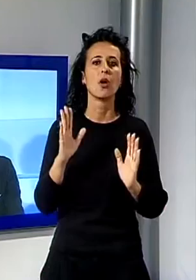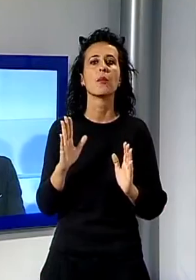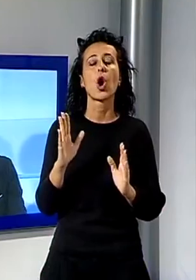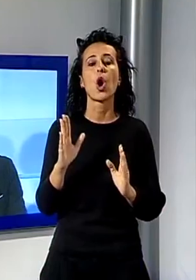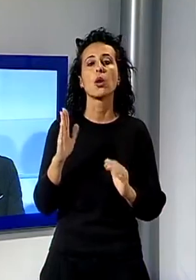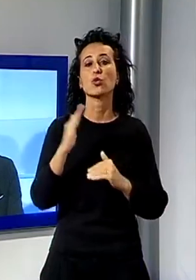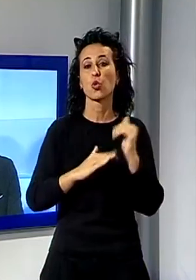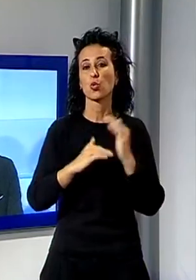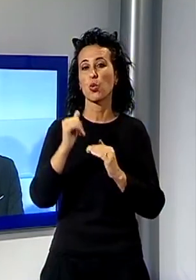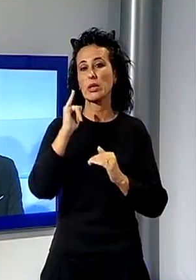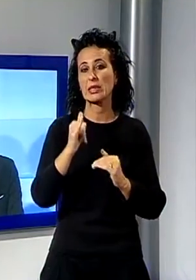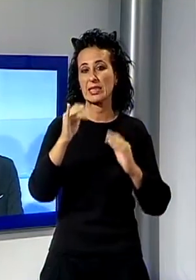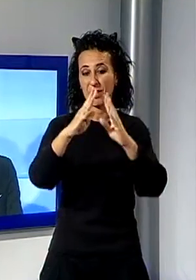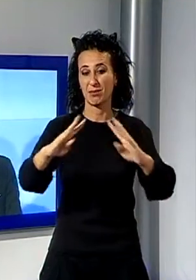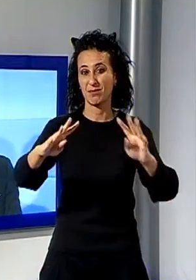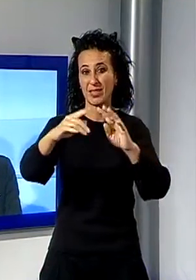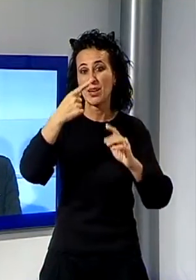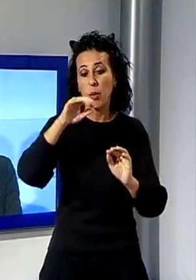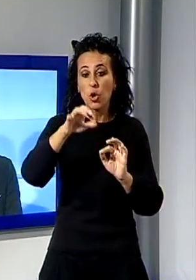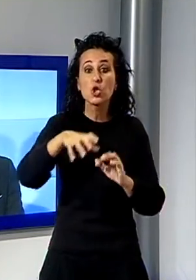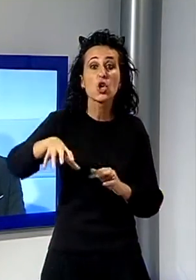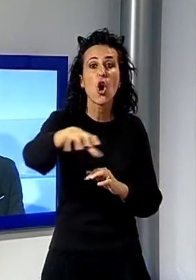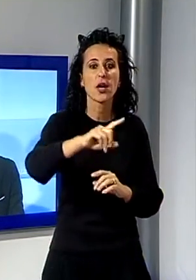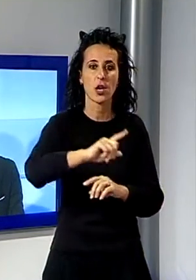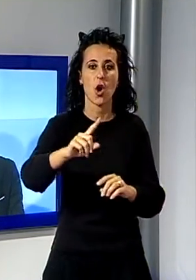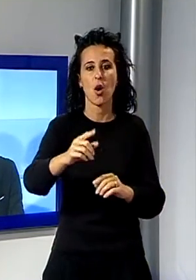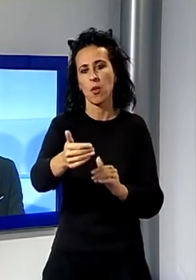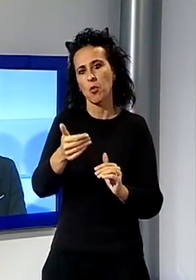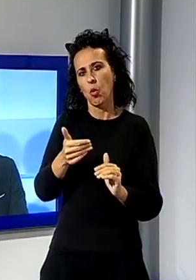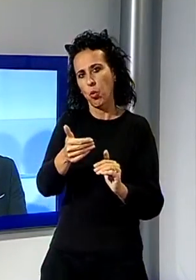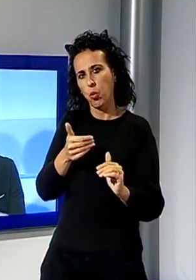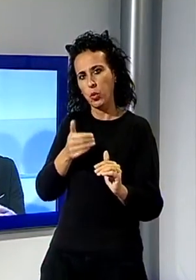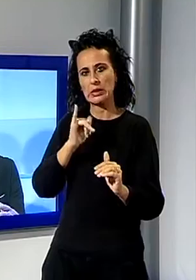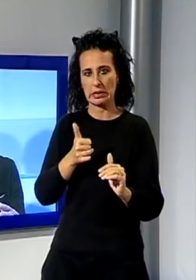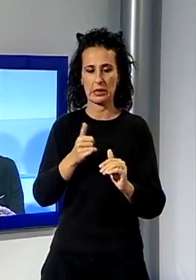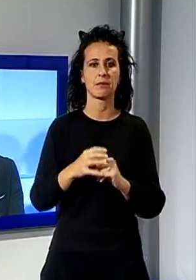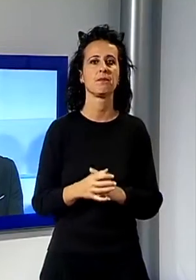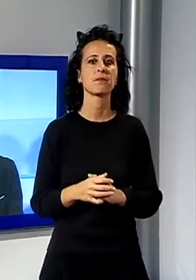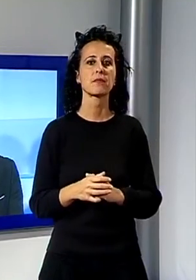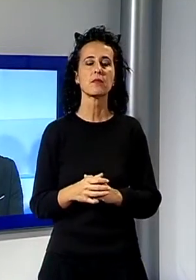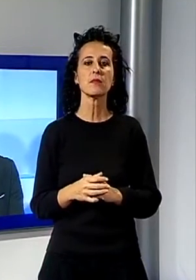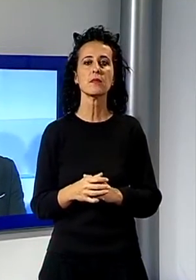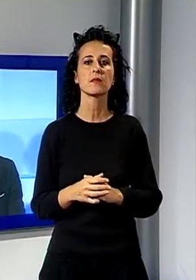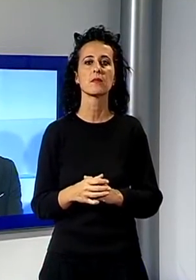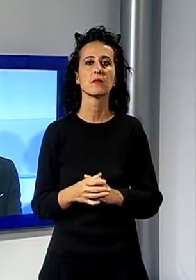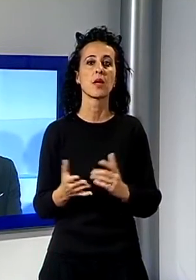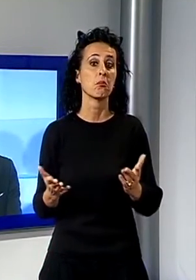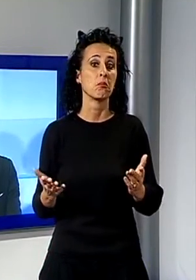parlerà, ma non in quell'area, magari nelle aree più a monte. E ovviamente, come dire, l'idea